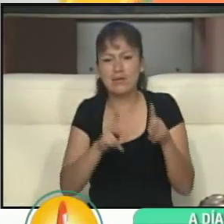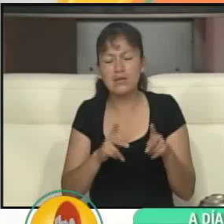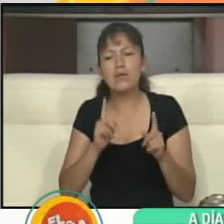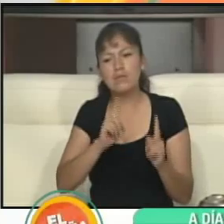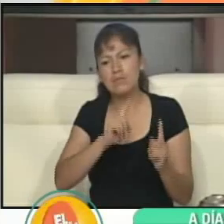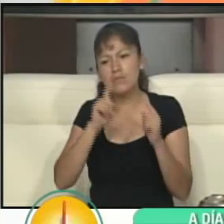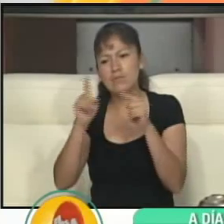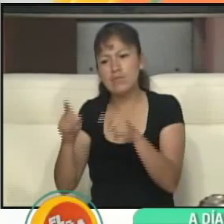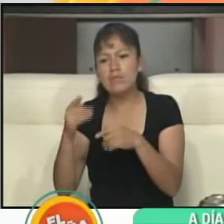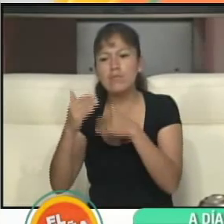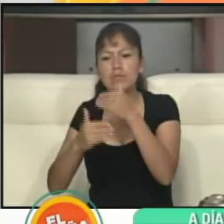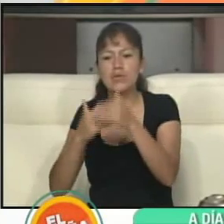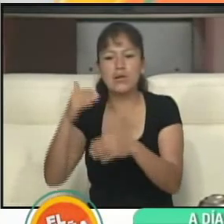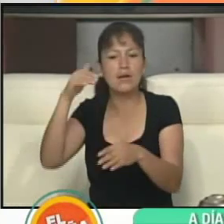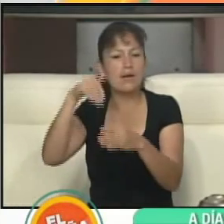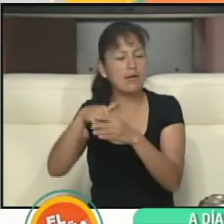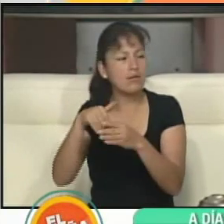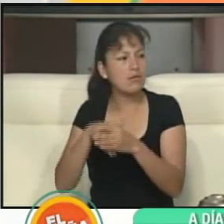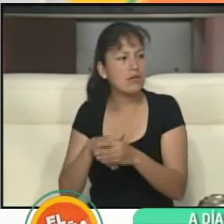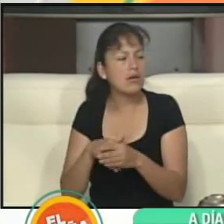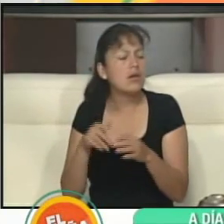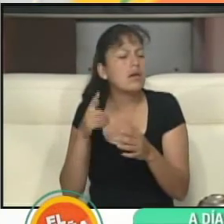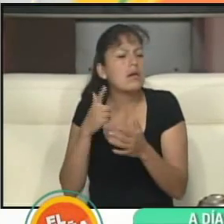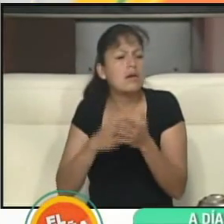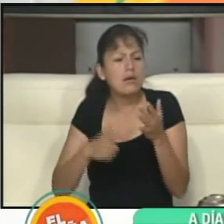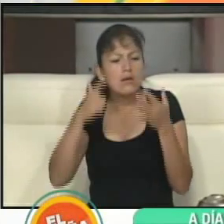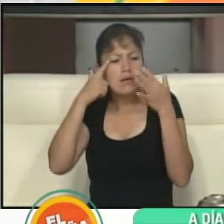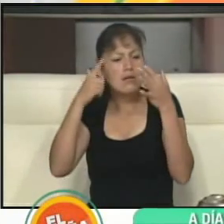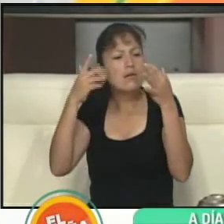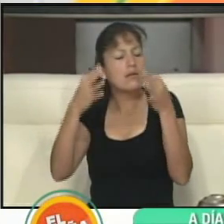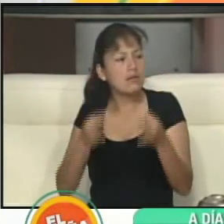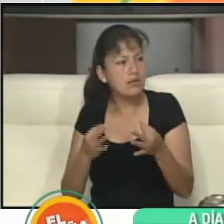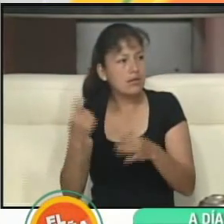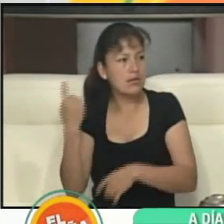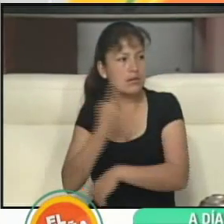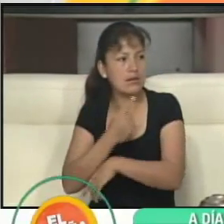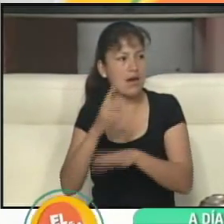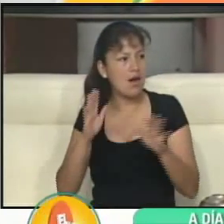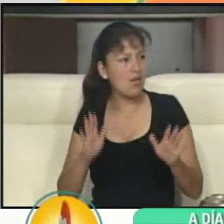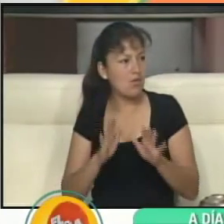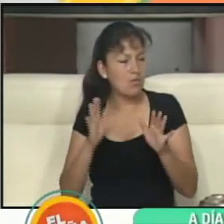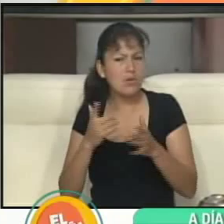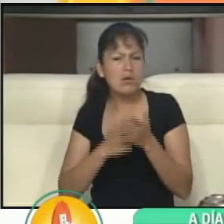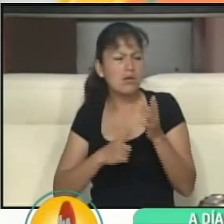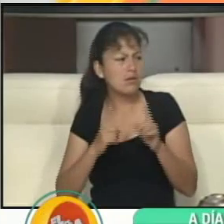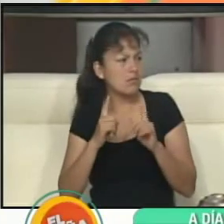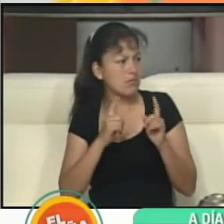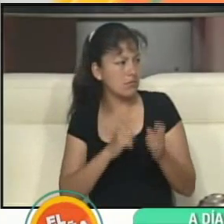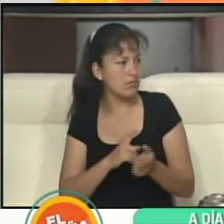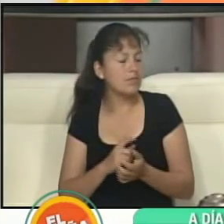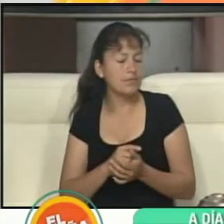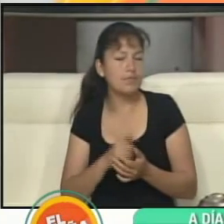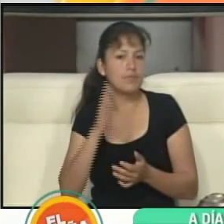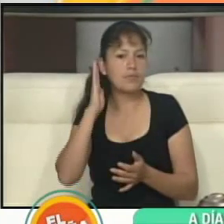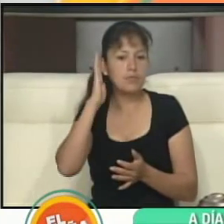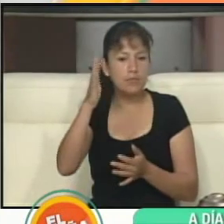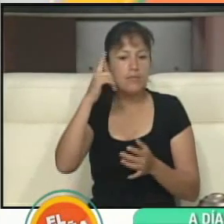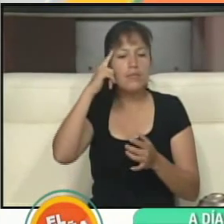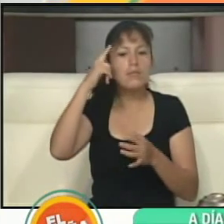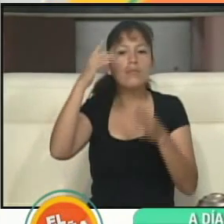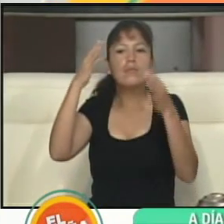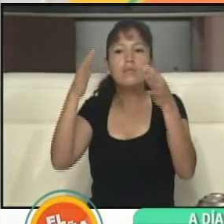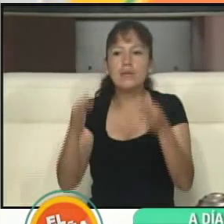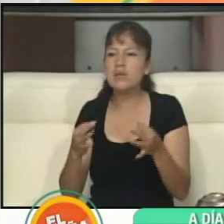en un proceso democrático. ¿Qué va a decidir el día domingo el ciudadano Cochadón Vino? Va a decidir